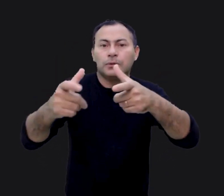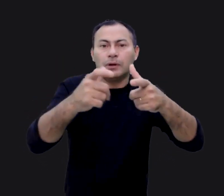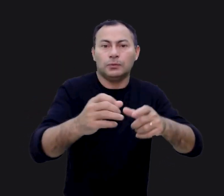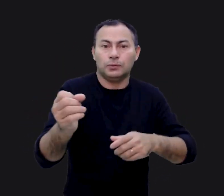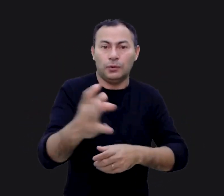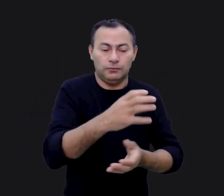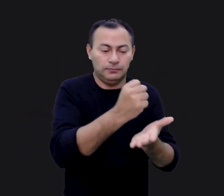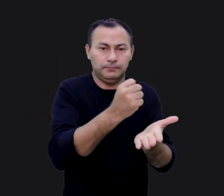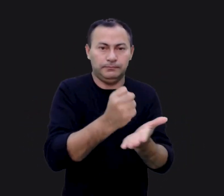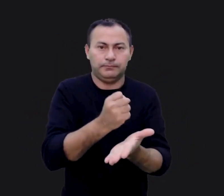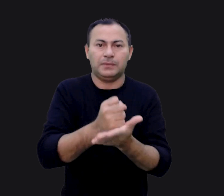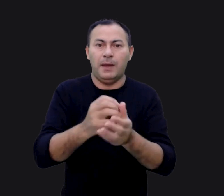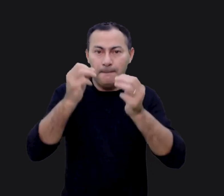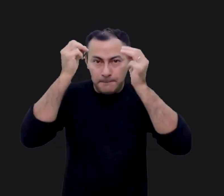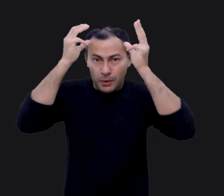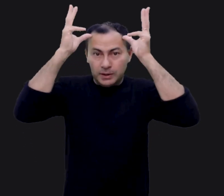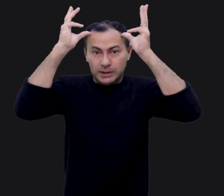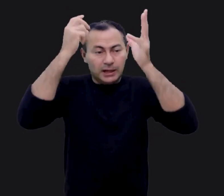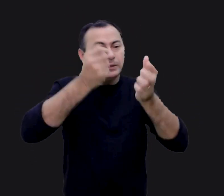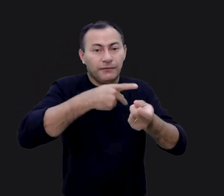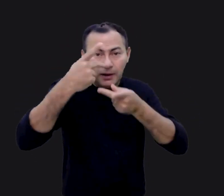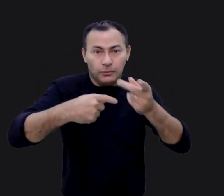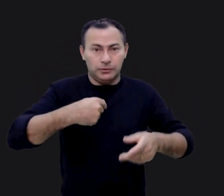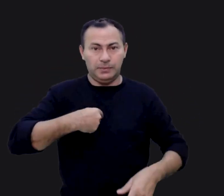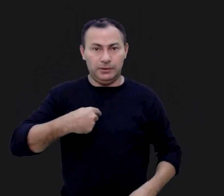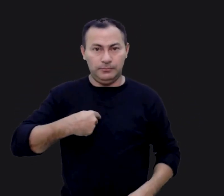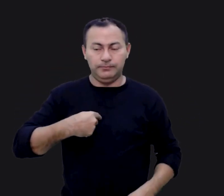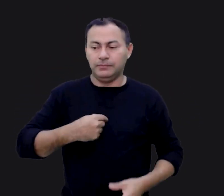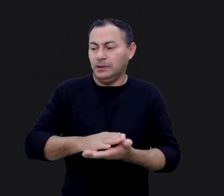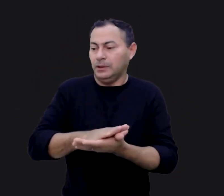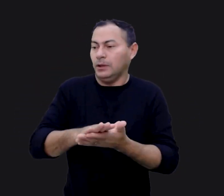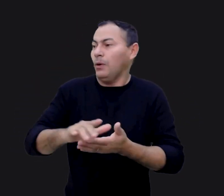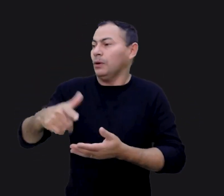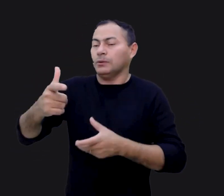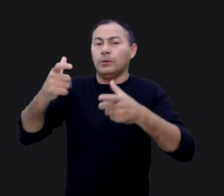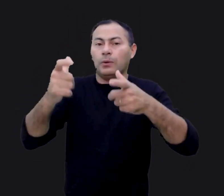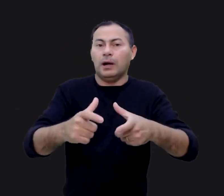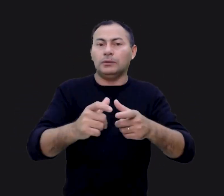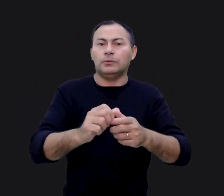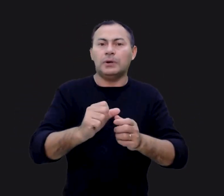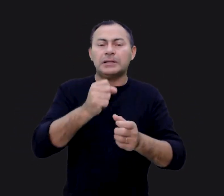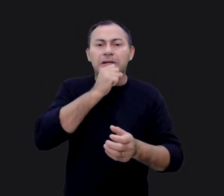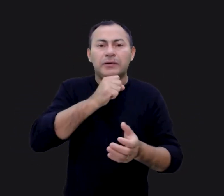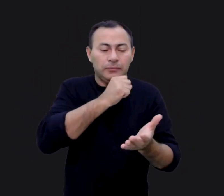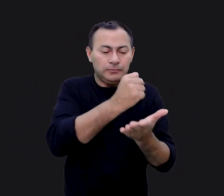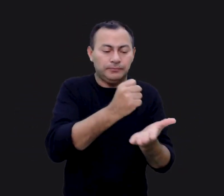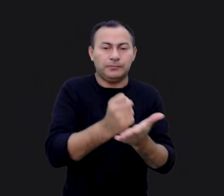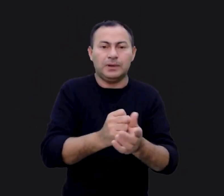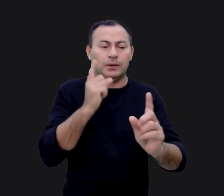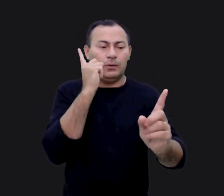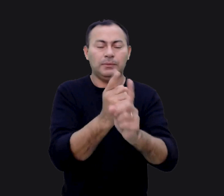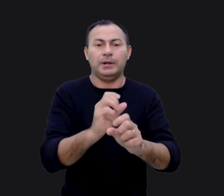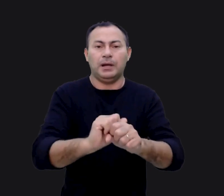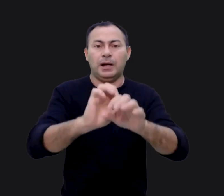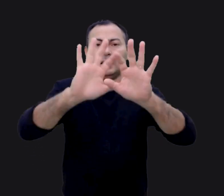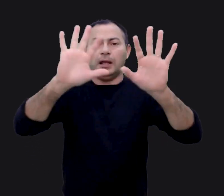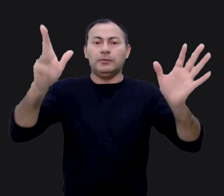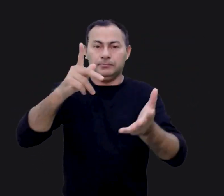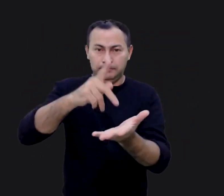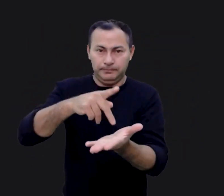lugares no Novo Testamento, Moisés escreveu sobre mim. Em nenhuma outra parte do Antigo Testamento encontraremos tão clara esta